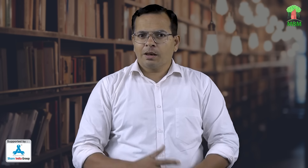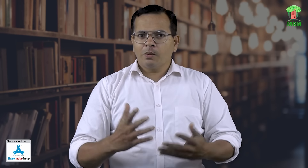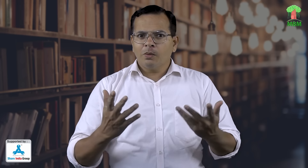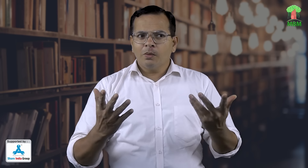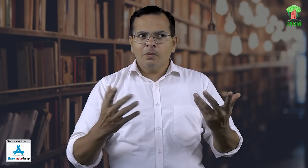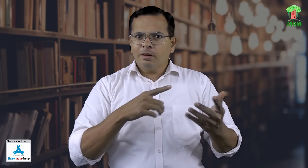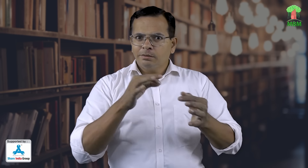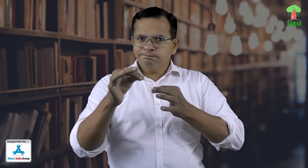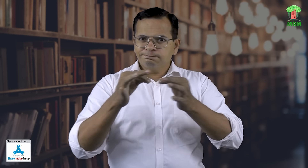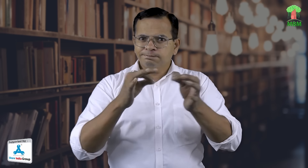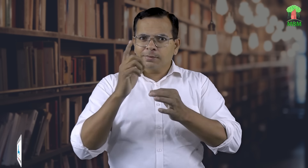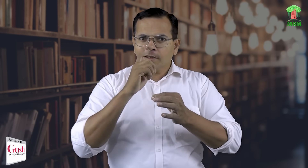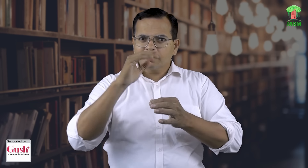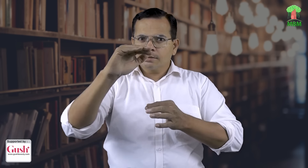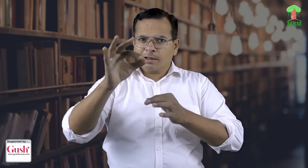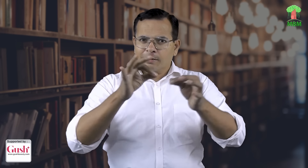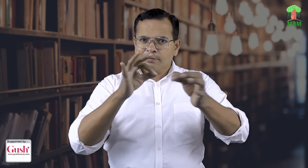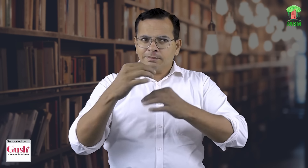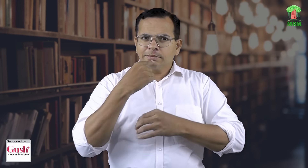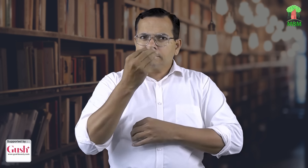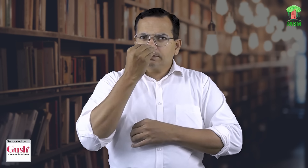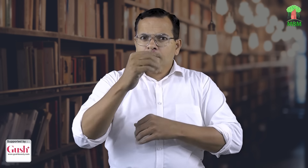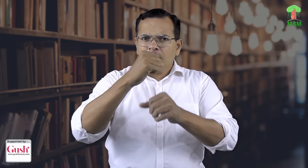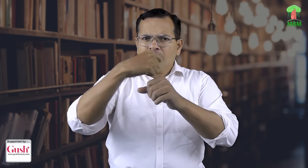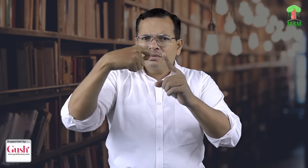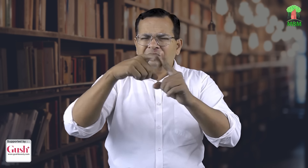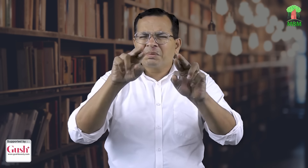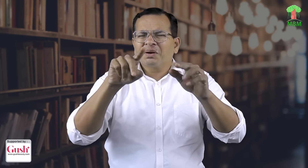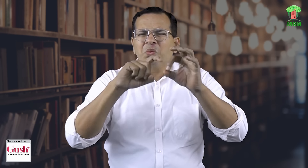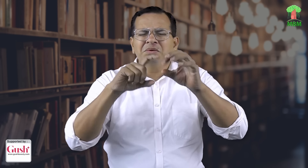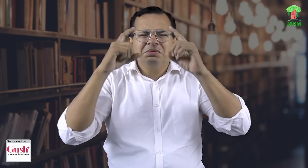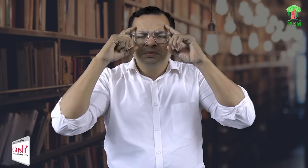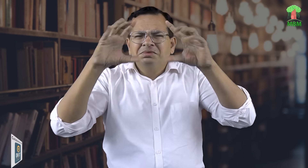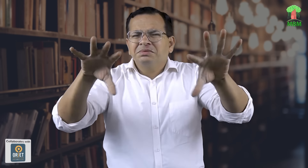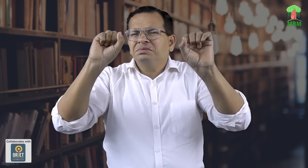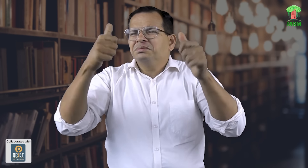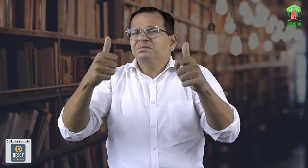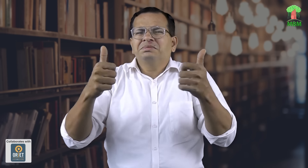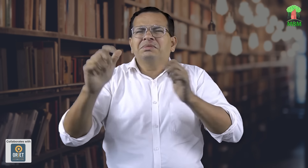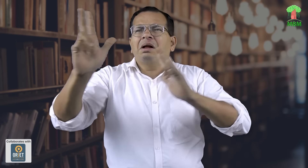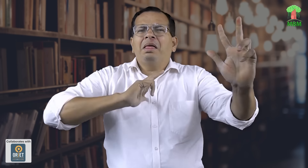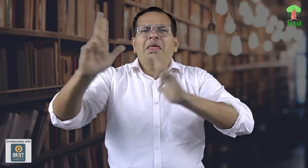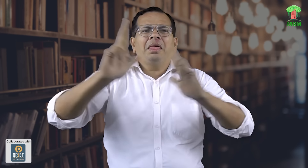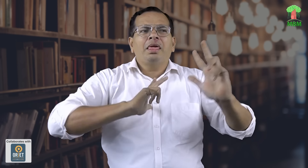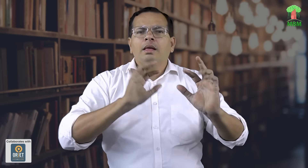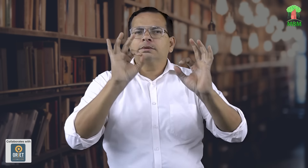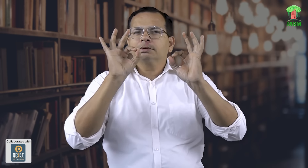वाह देखा आपने इस बच्चे ने कित्ती अच्छी तरह की कोई भी सामान निग्यान के प्रशन है अगर उनको नहीं संवा रहा है